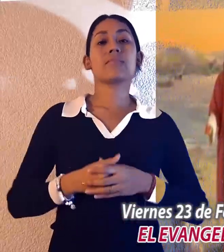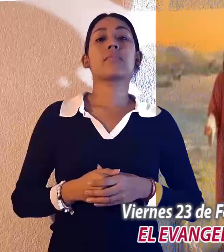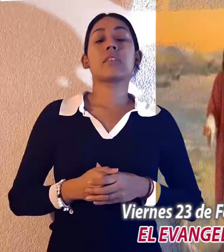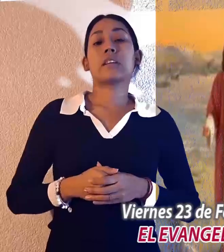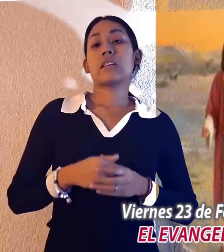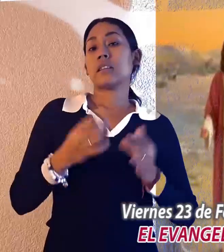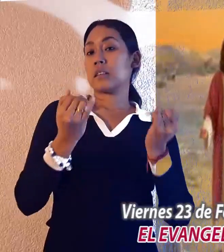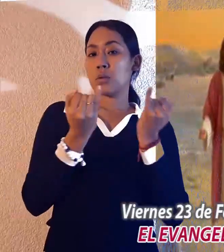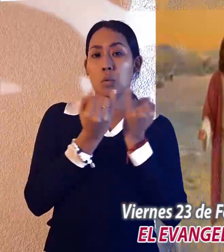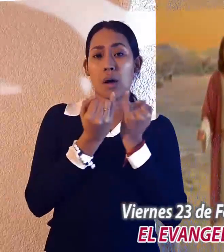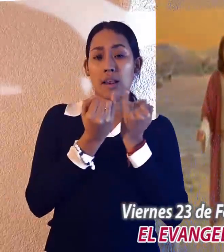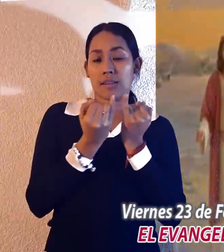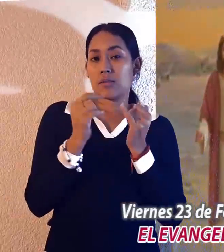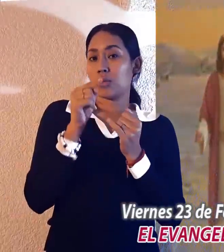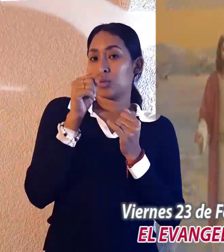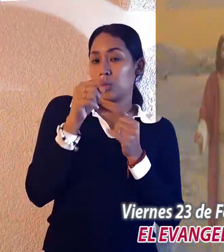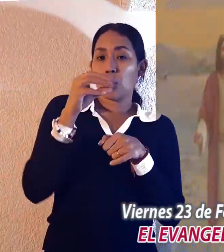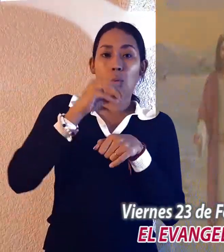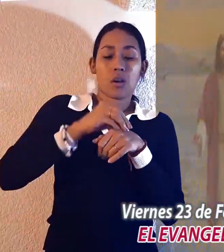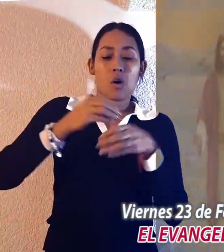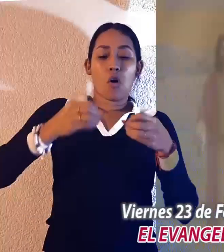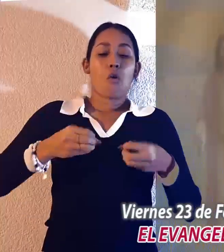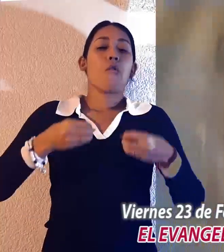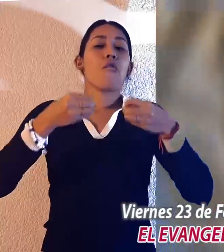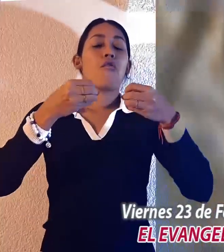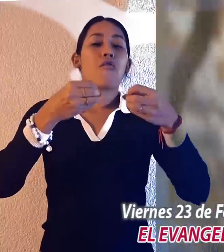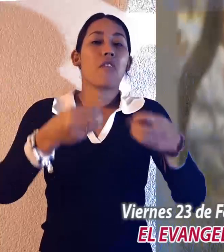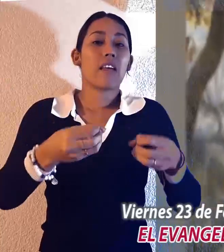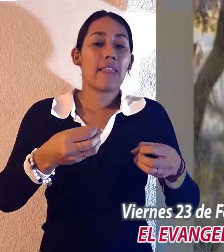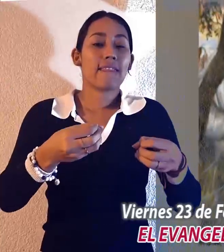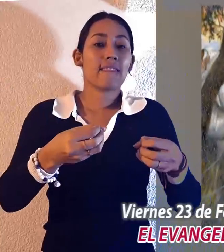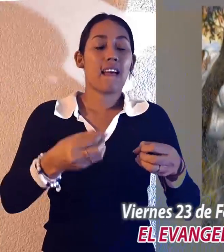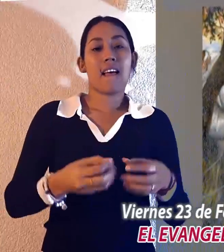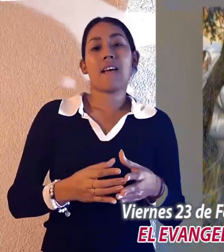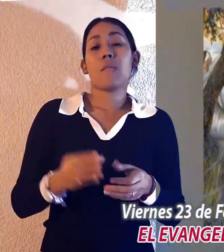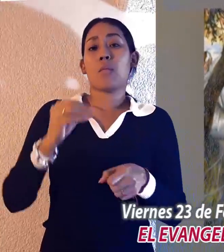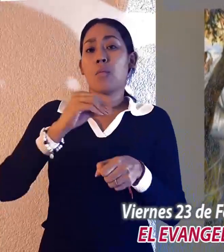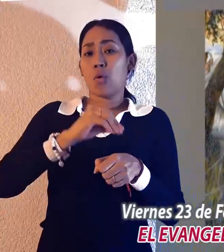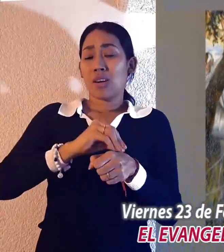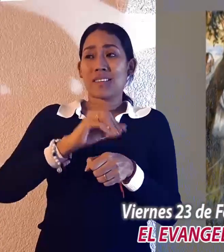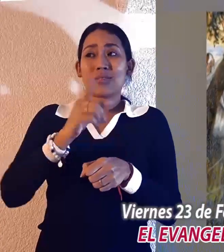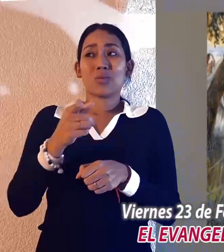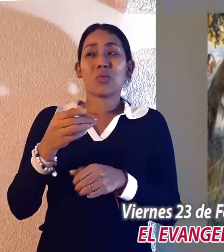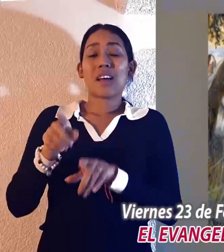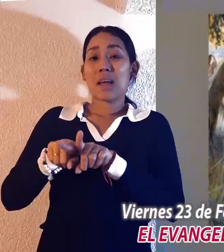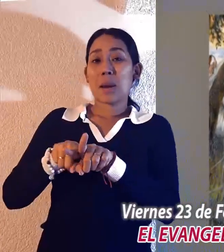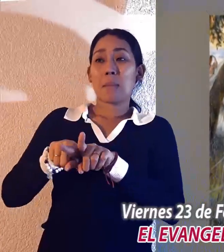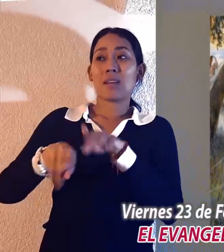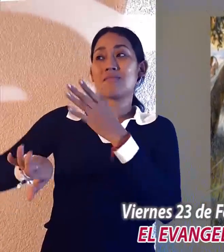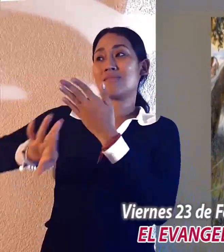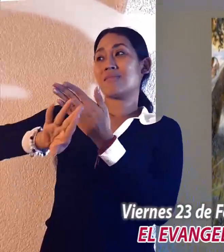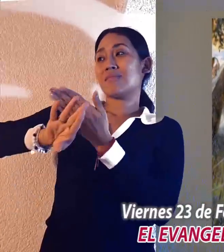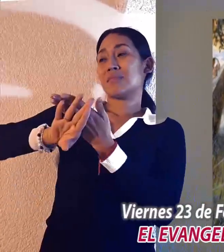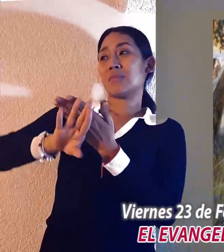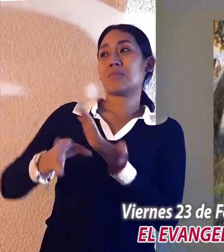tanto, si cuando vas a poner tu ofrenda sobre el altar, te acuerdas allí mismo de que tu hermano tiene alguna queja contra ti,